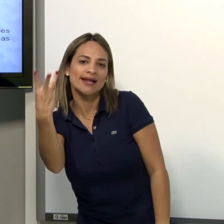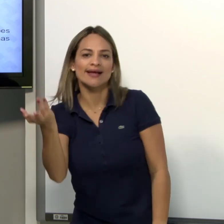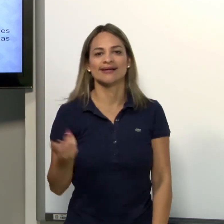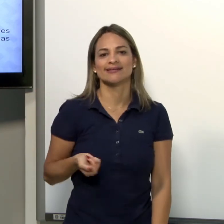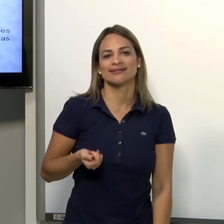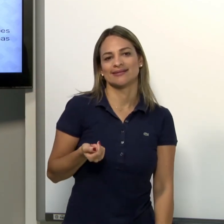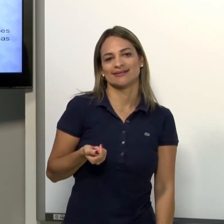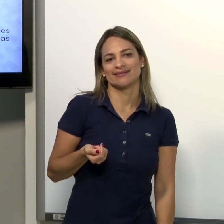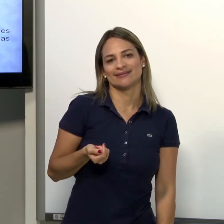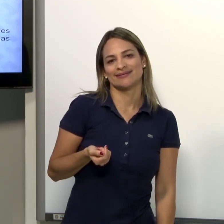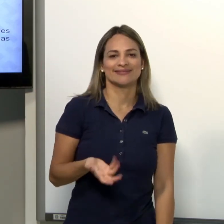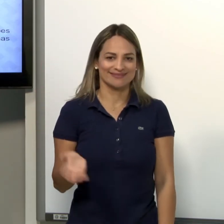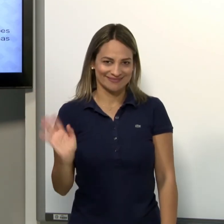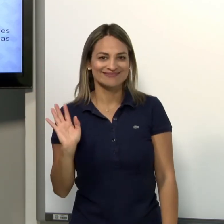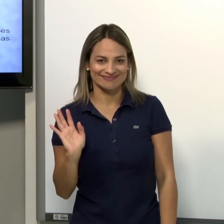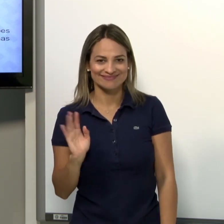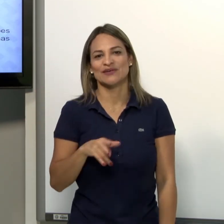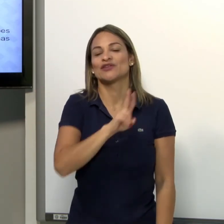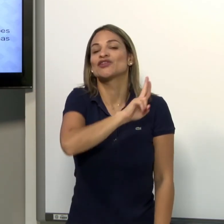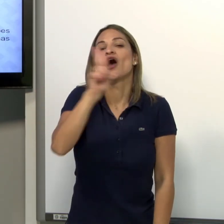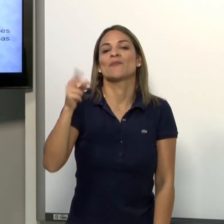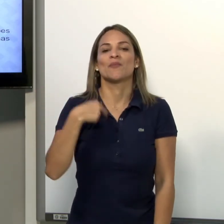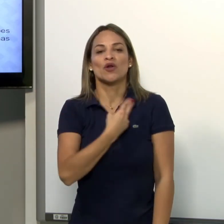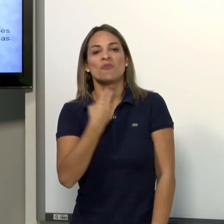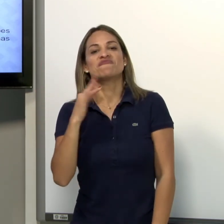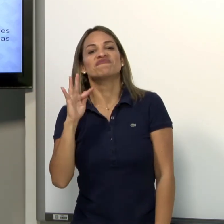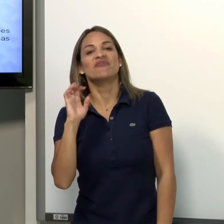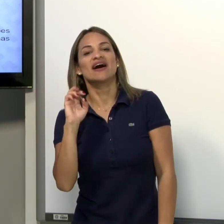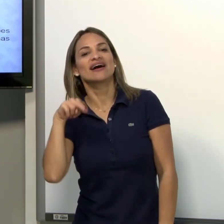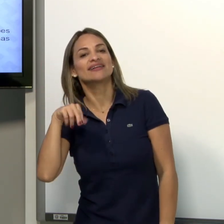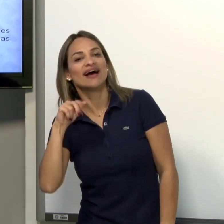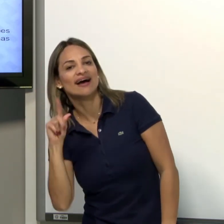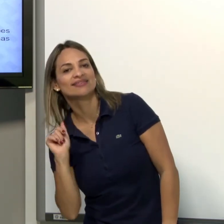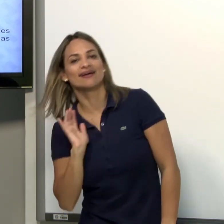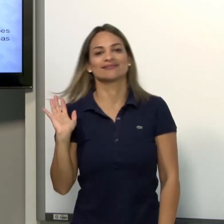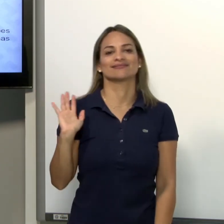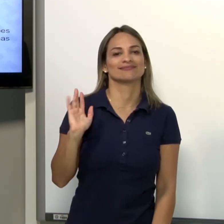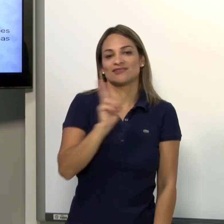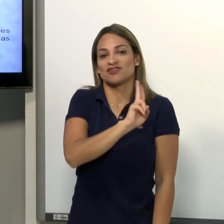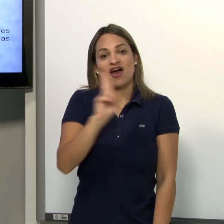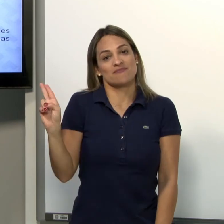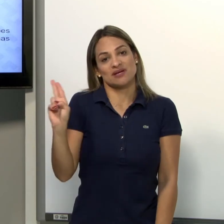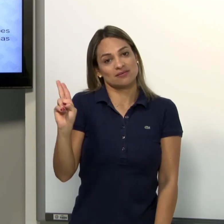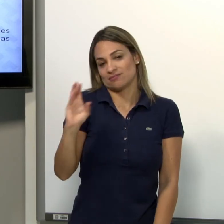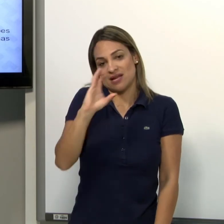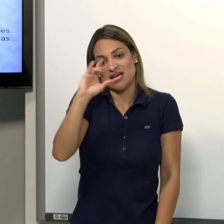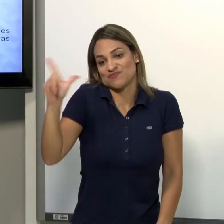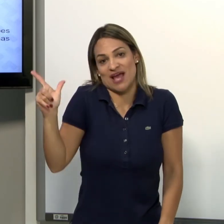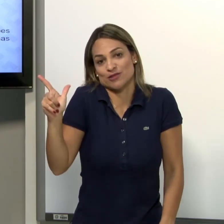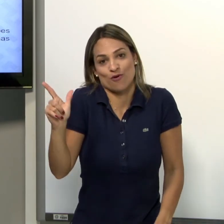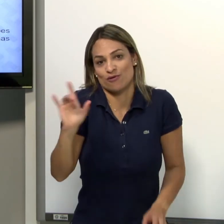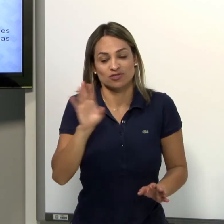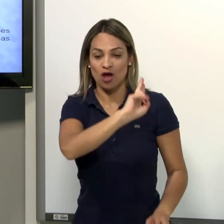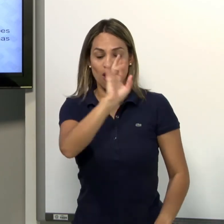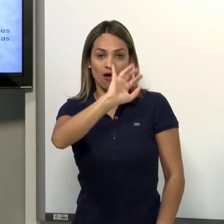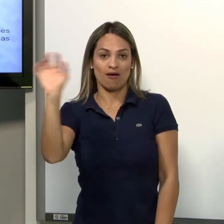423. Meu nome, por exemplo, Fernanda. São nomes. O